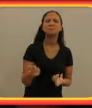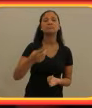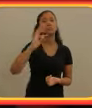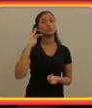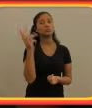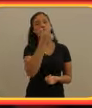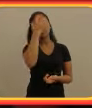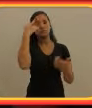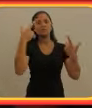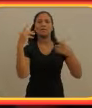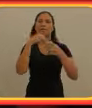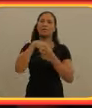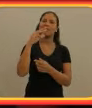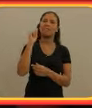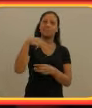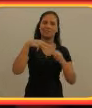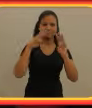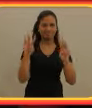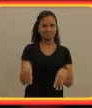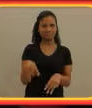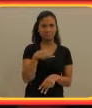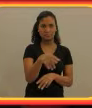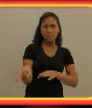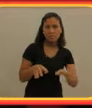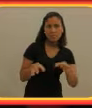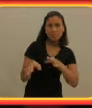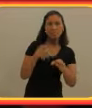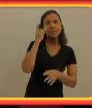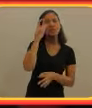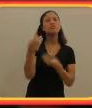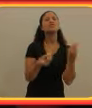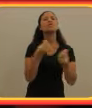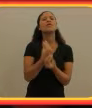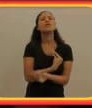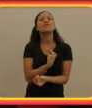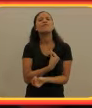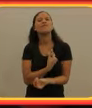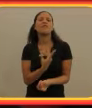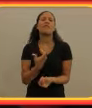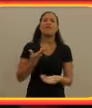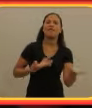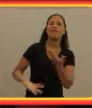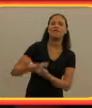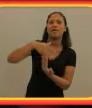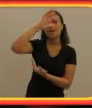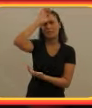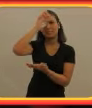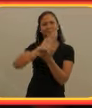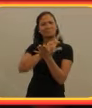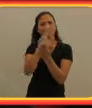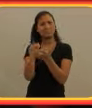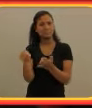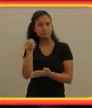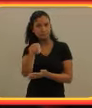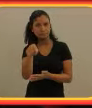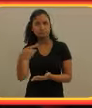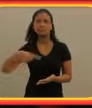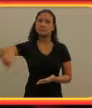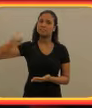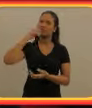estão preparadas e se interessam em viver, conviver e aprender com a diversidade. Então, todos são bem-vindos.